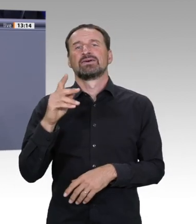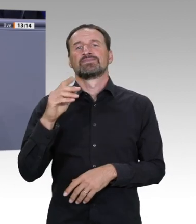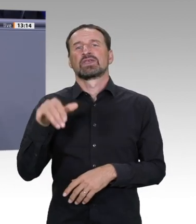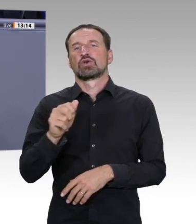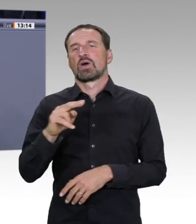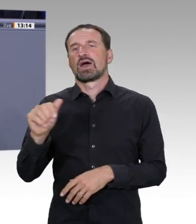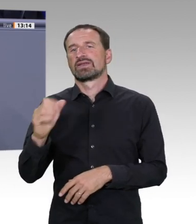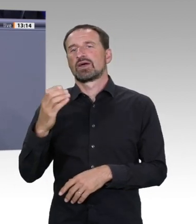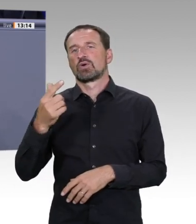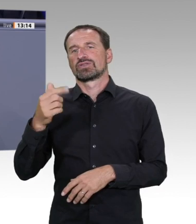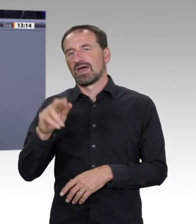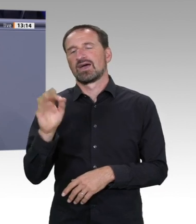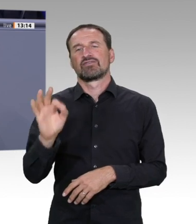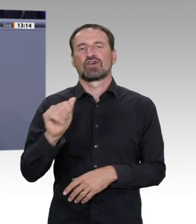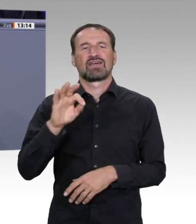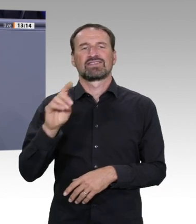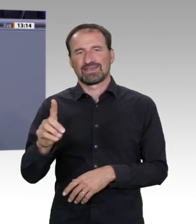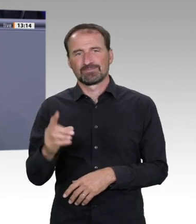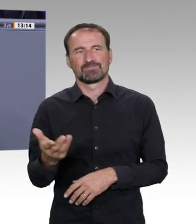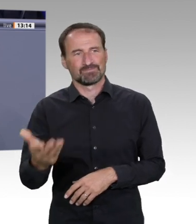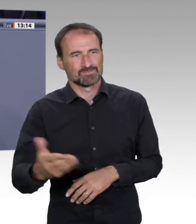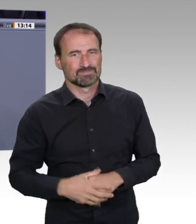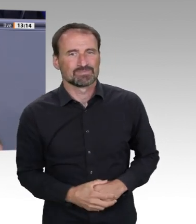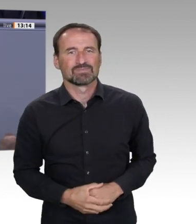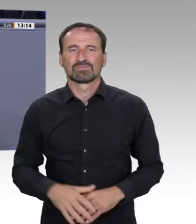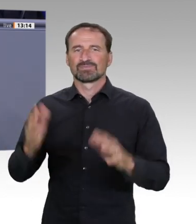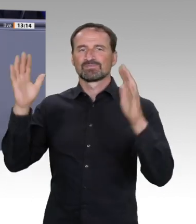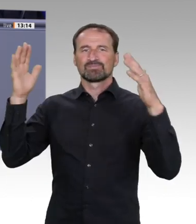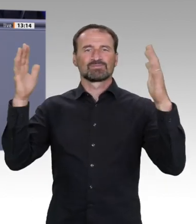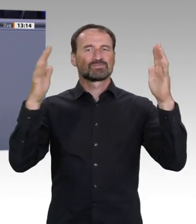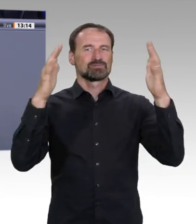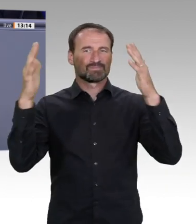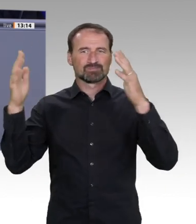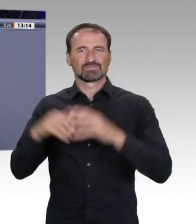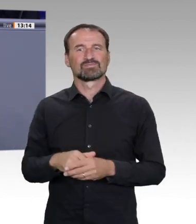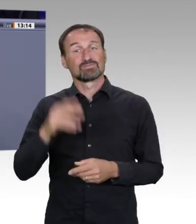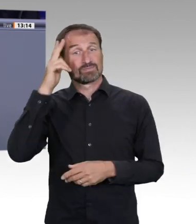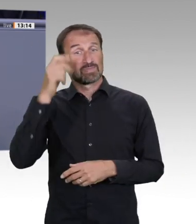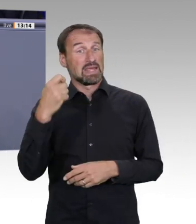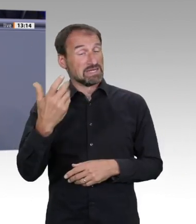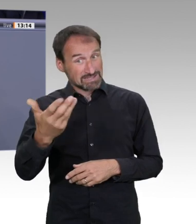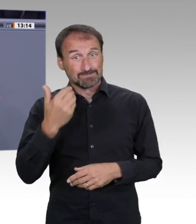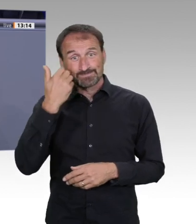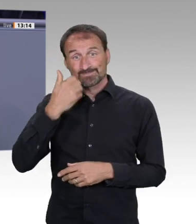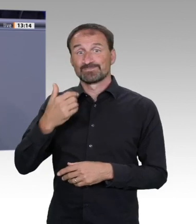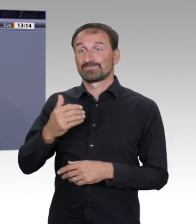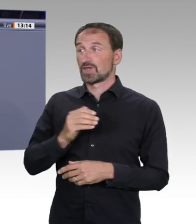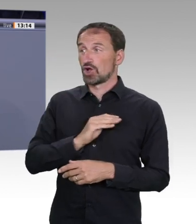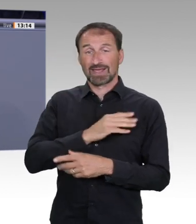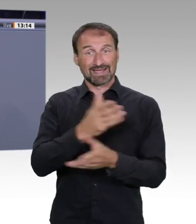Behörden wurde das bereits eingeleitete Systemupdate wegen Neuorganisationen zuerst pausiert, um zu prüfen, ob eine Fortführung